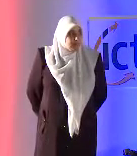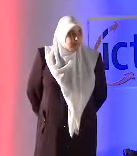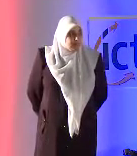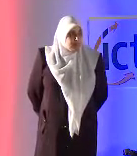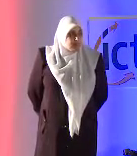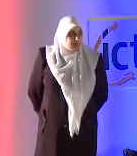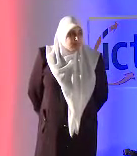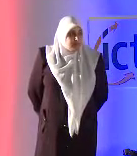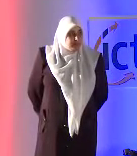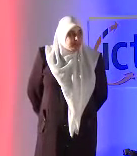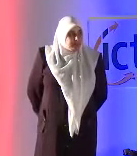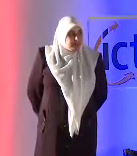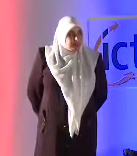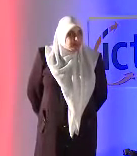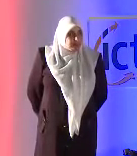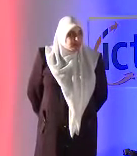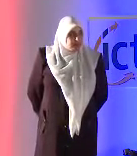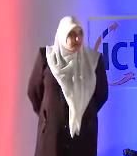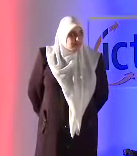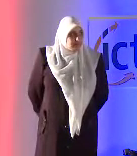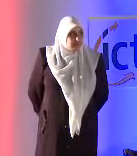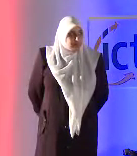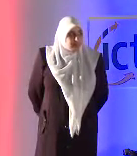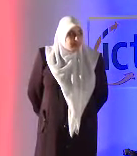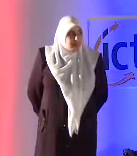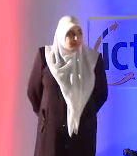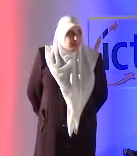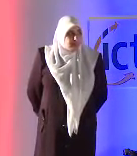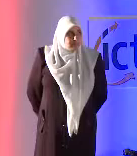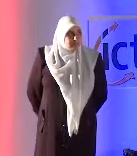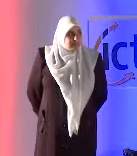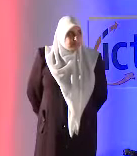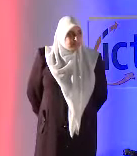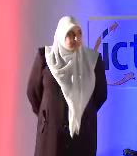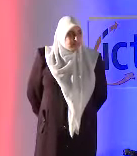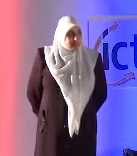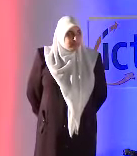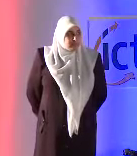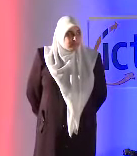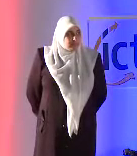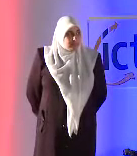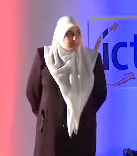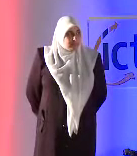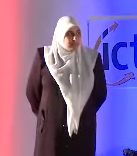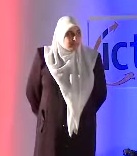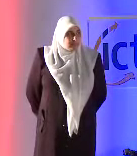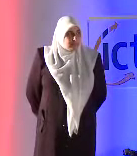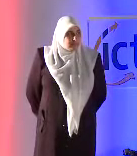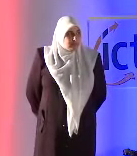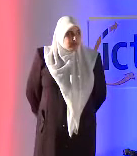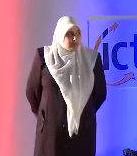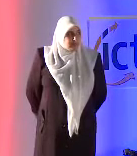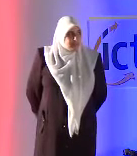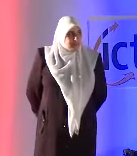explorer nine so therefore we have with physical impairment who can't control a mouse for instance